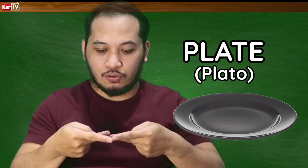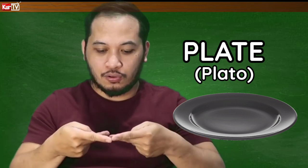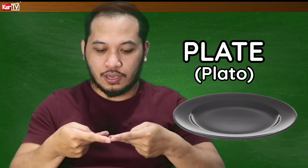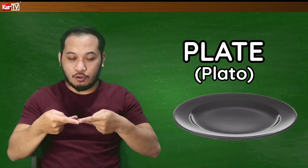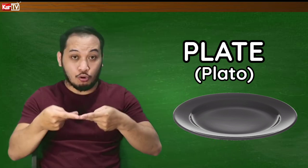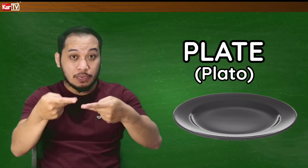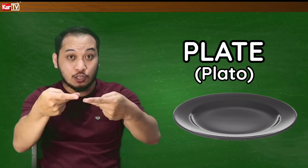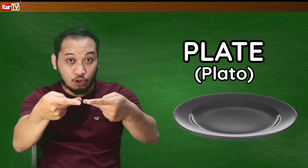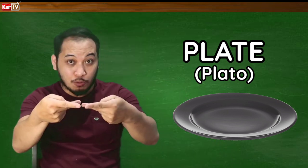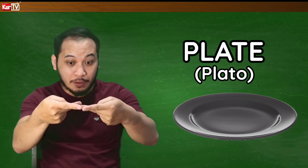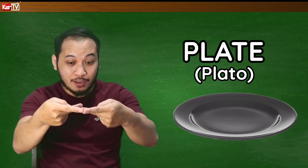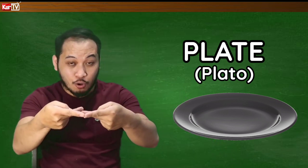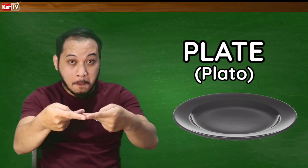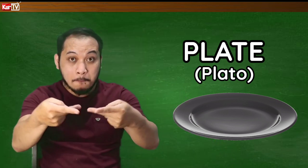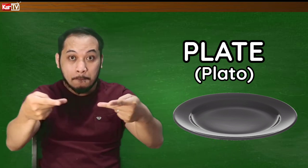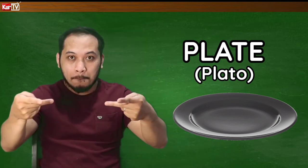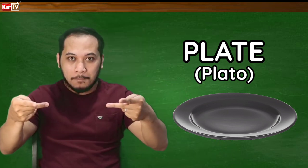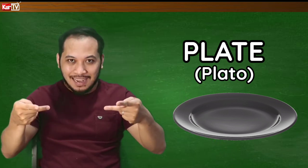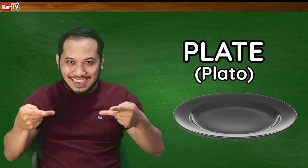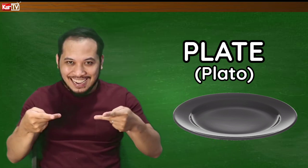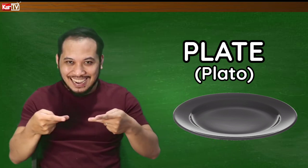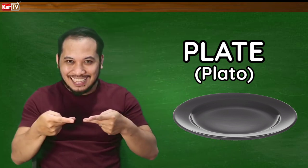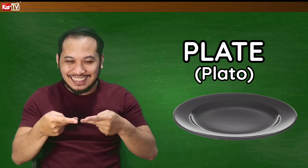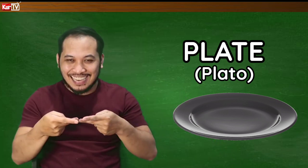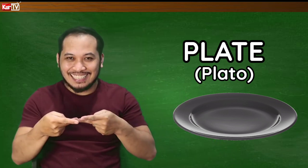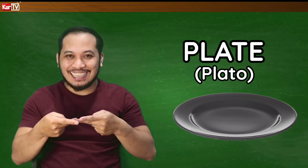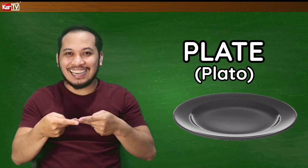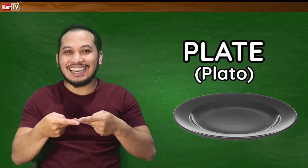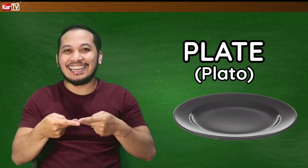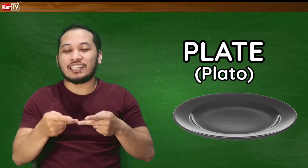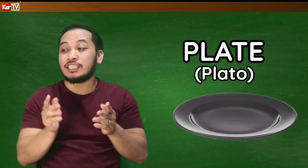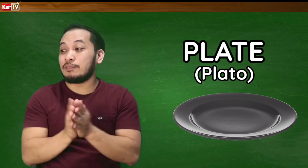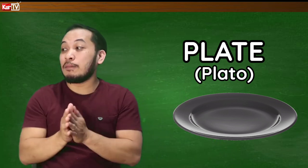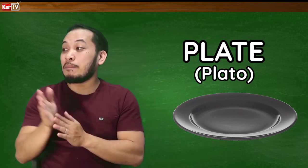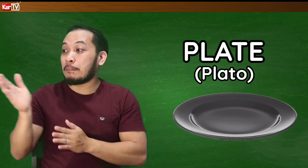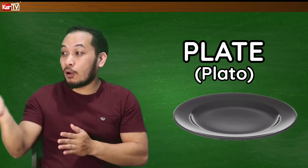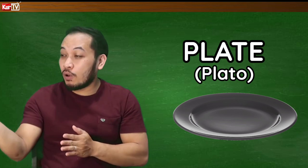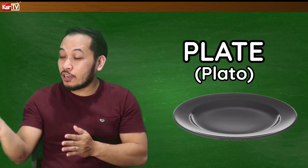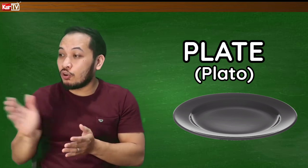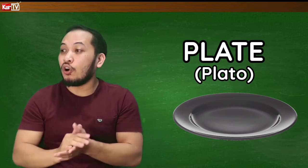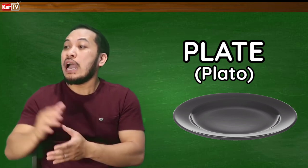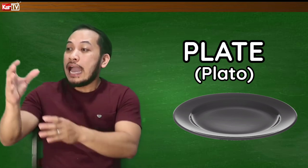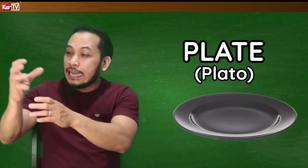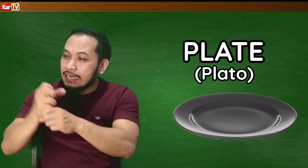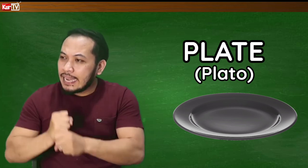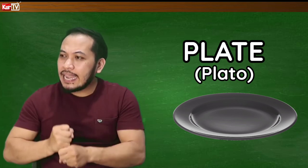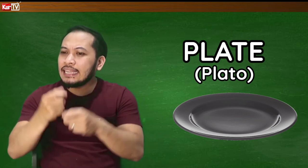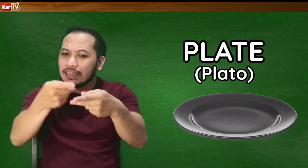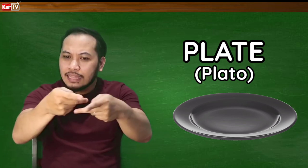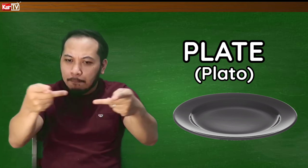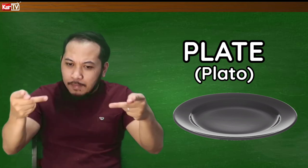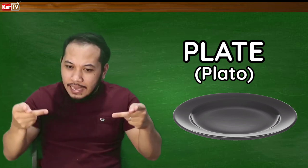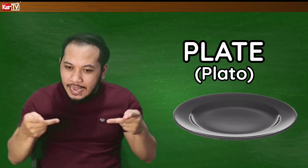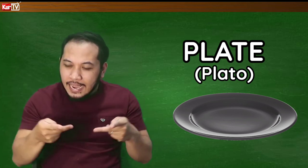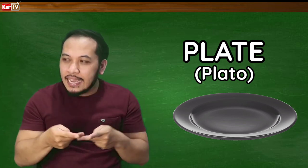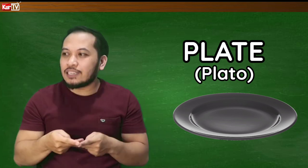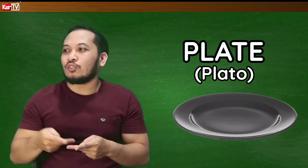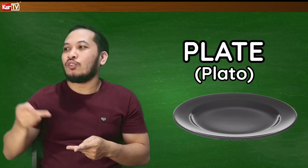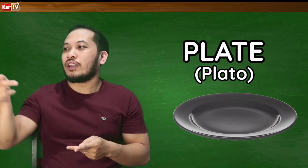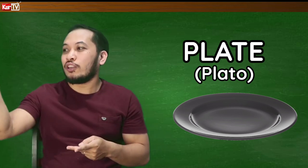Okay po, may slow mo pa yan, no? Plate. Ayan. Kasi, di ba magpapakuha kayo, get the plate. Okay,